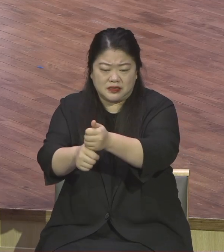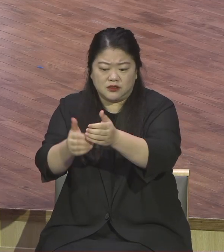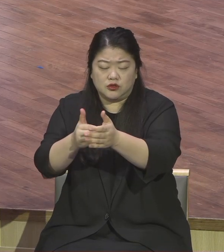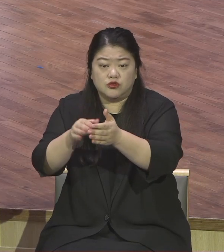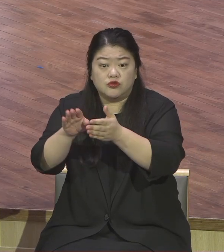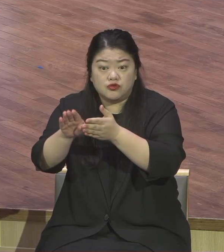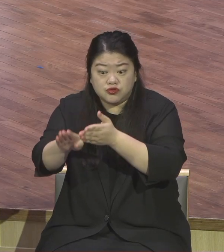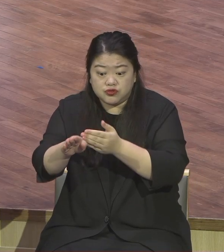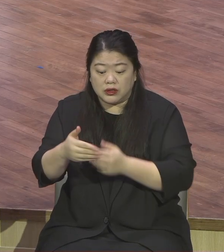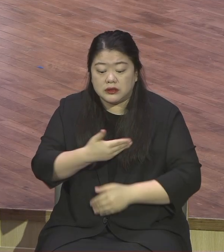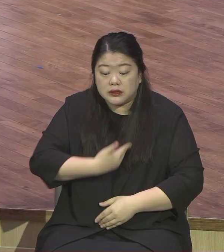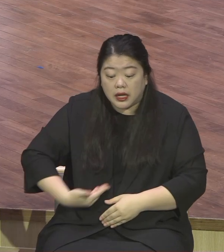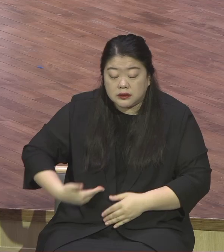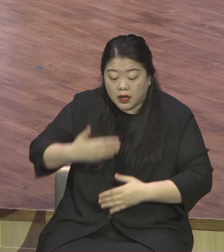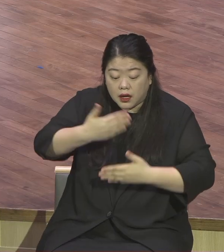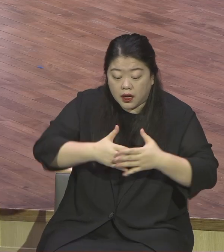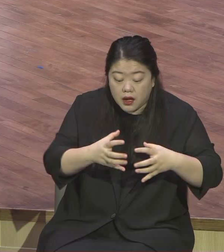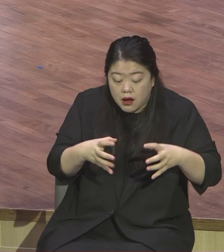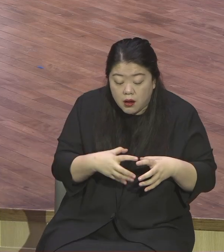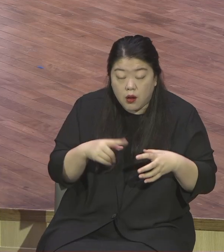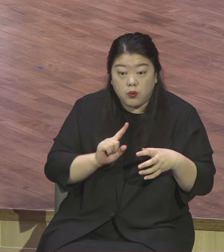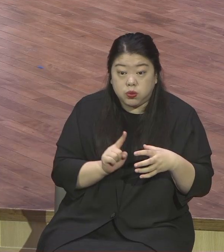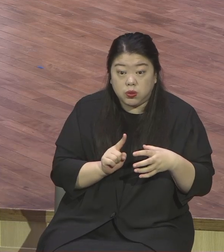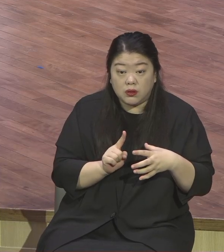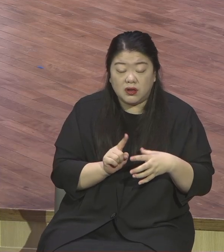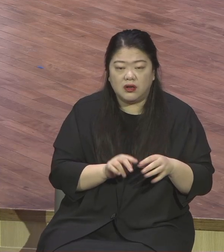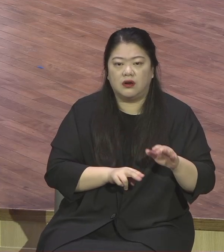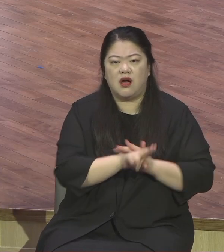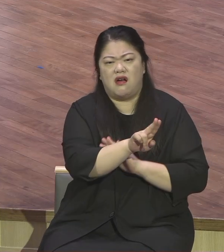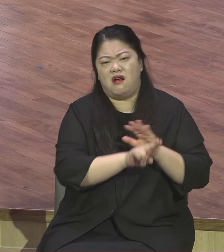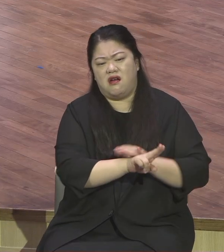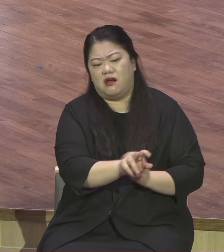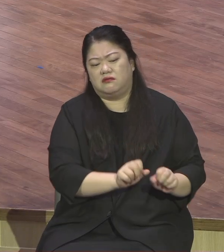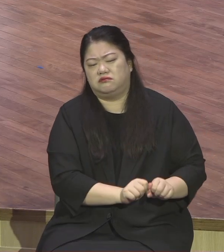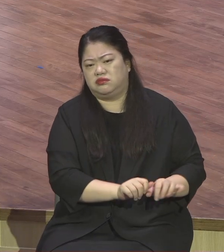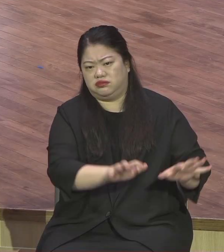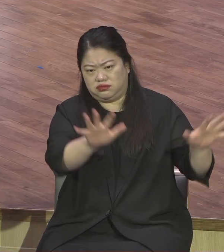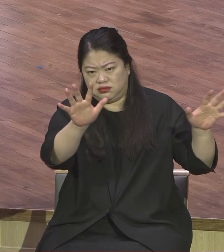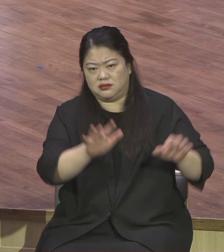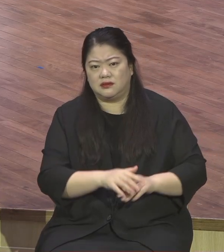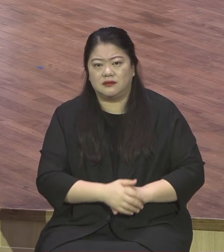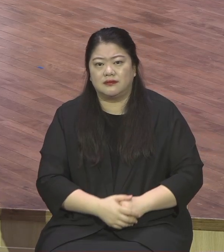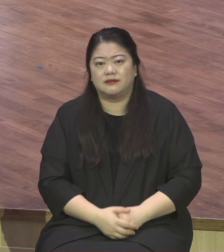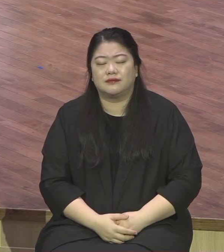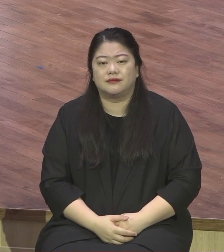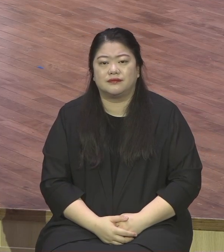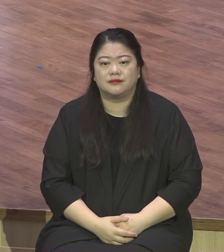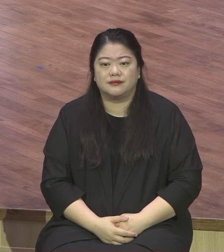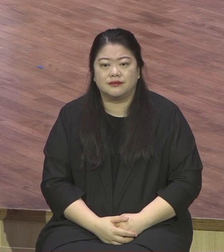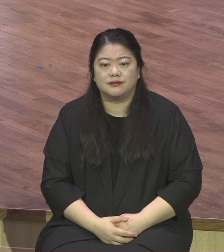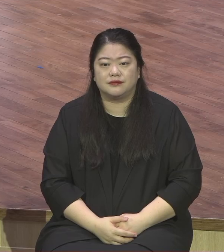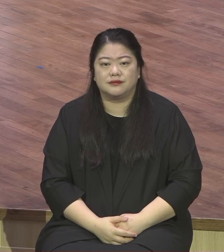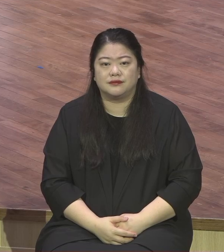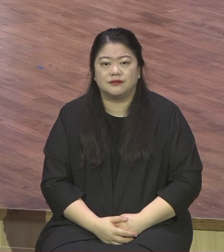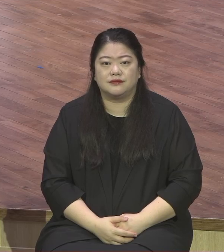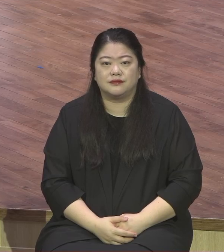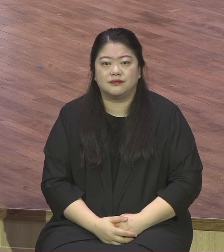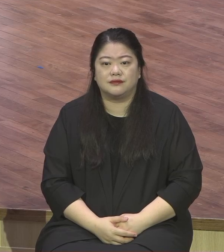도망을 갔습니다. 사실 베드로를 비롯해서 제자들은 평소 때 함께